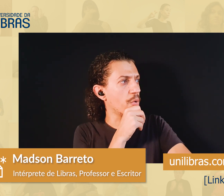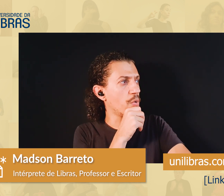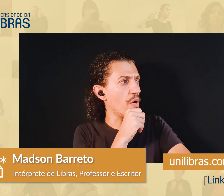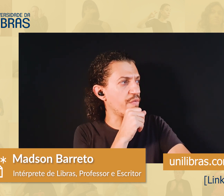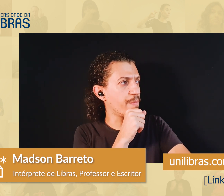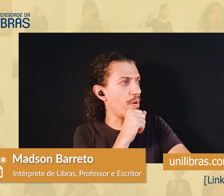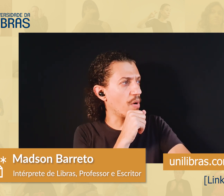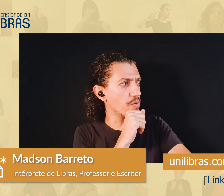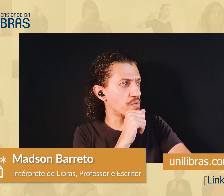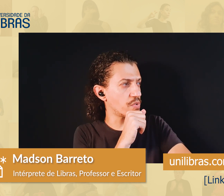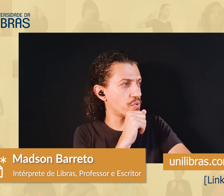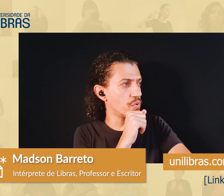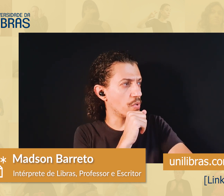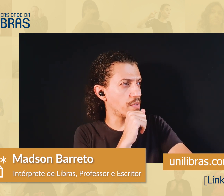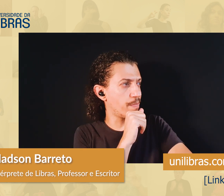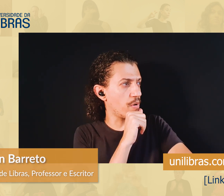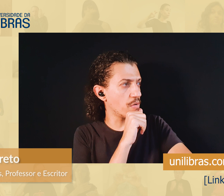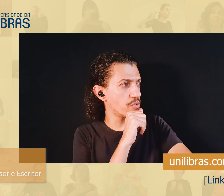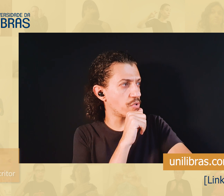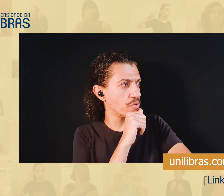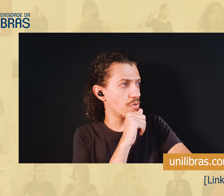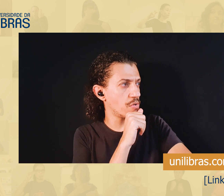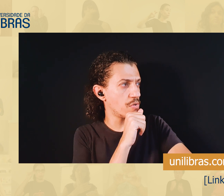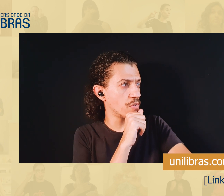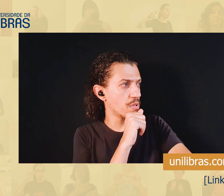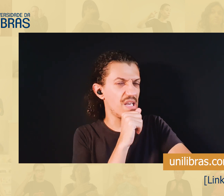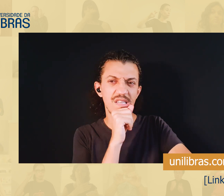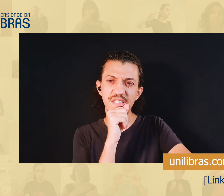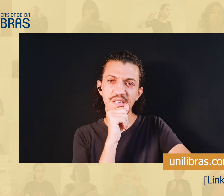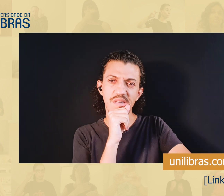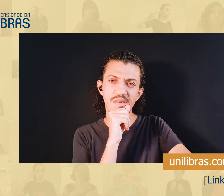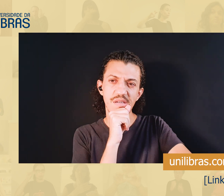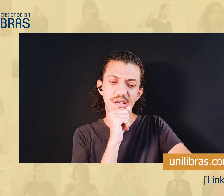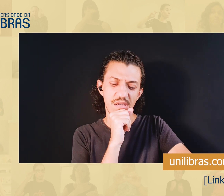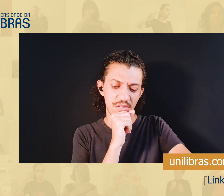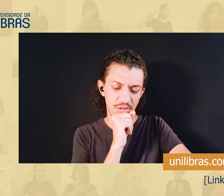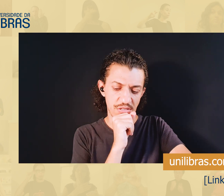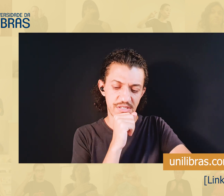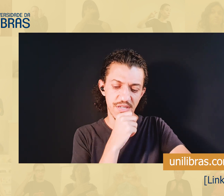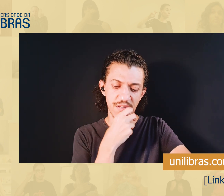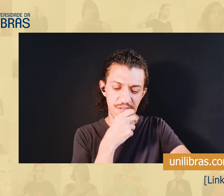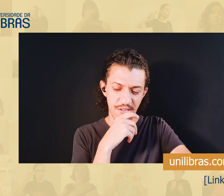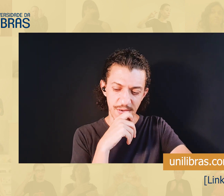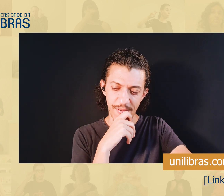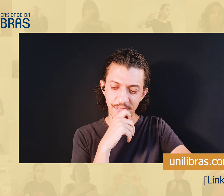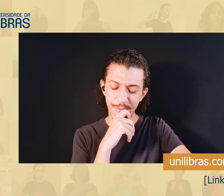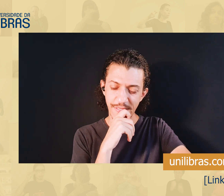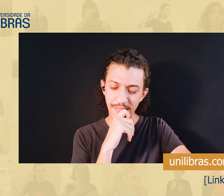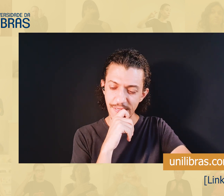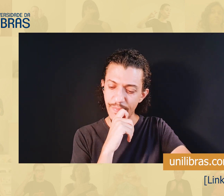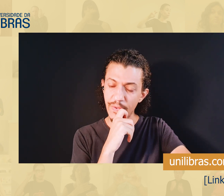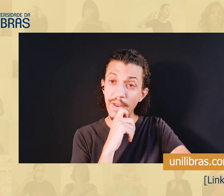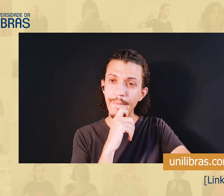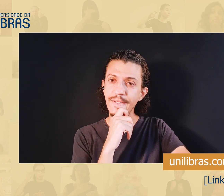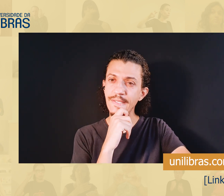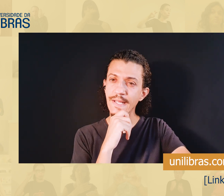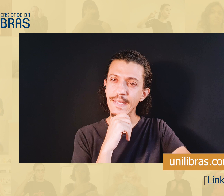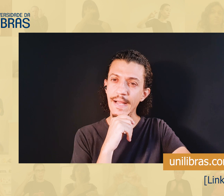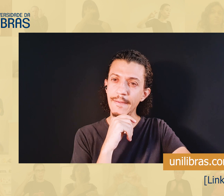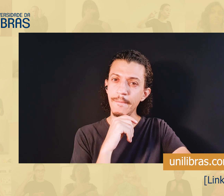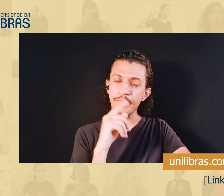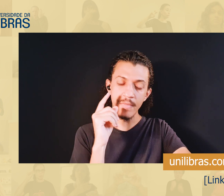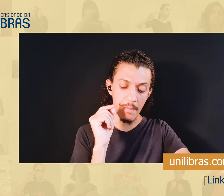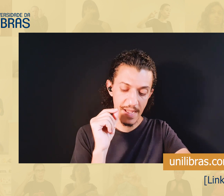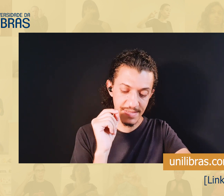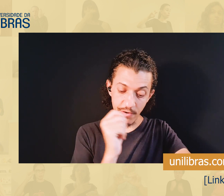eram nove polos, doze polos, quinze. Nossa, faço bastante tempo, não lembro desse